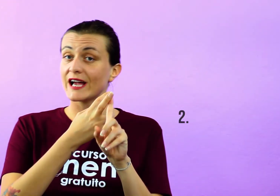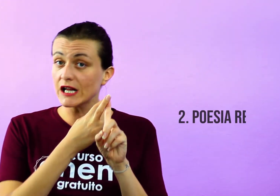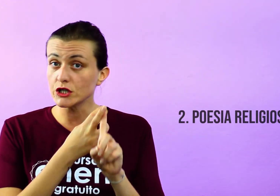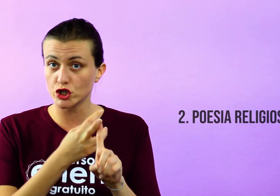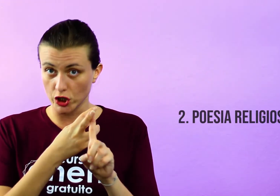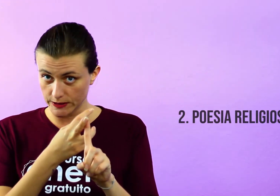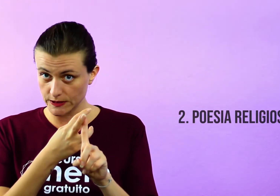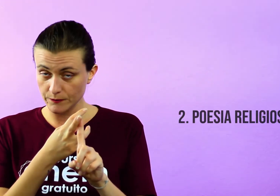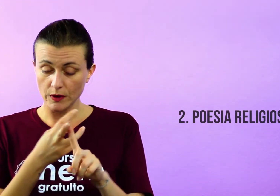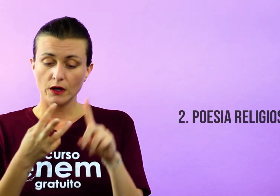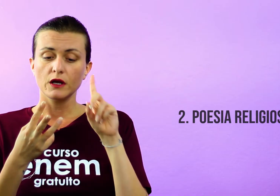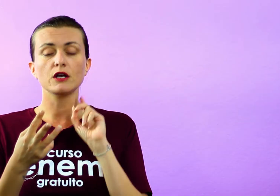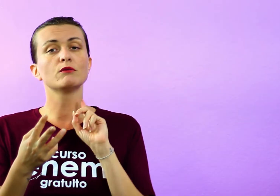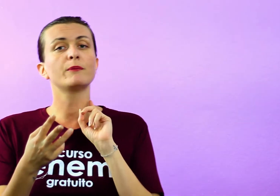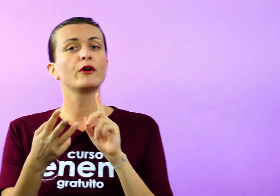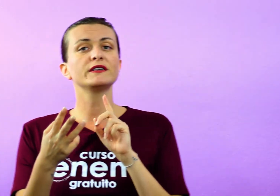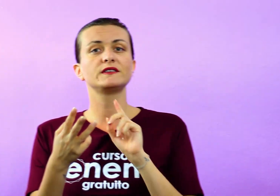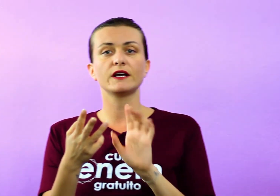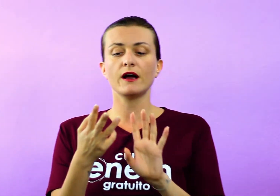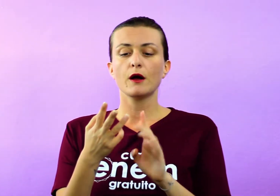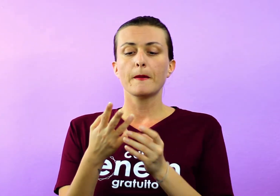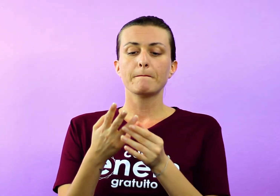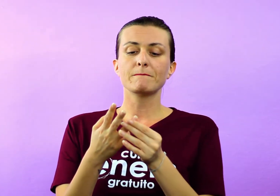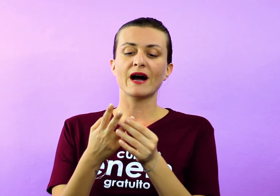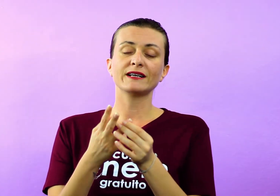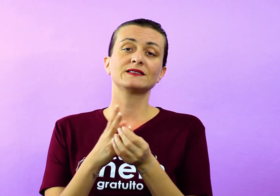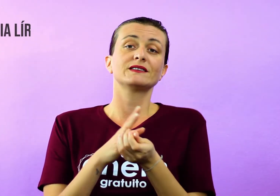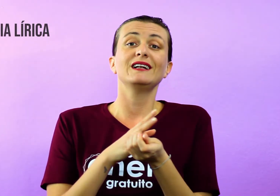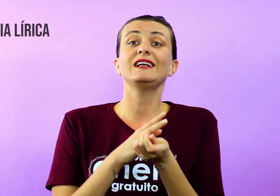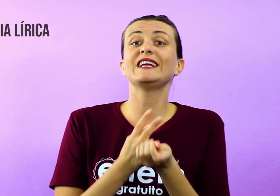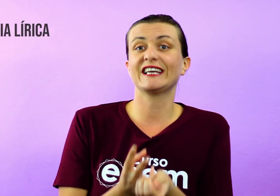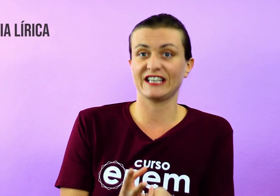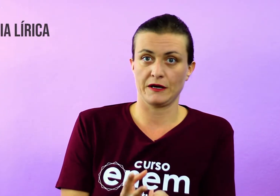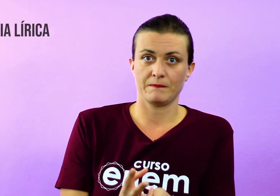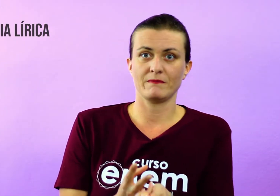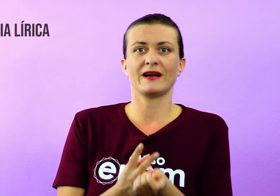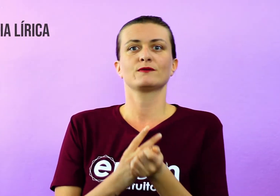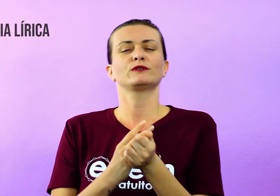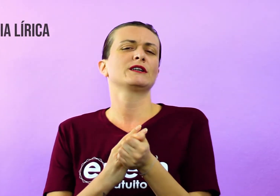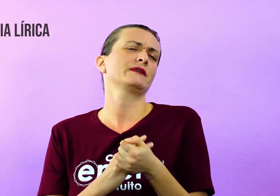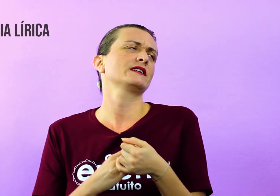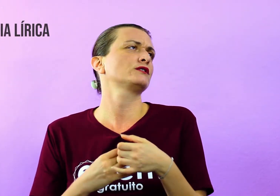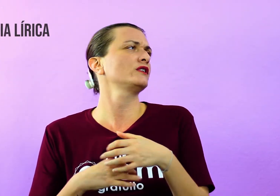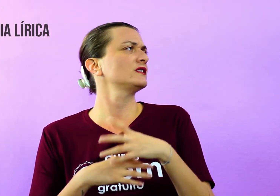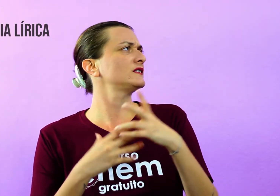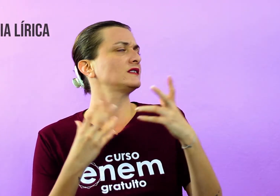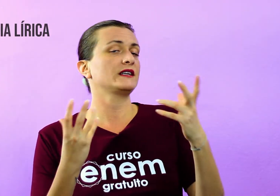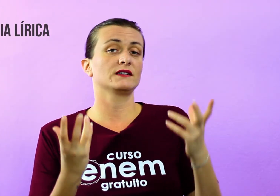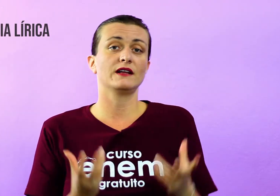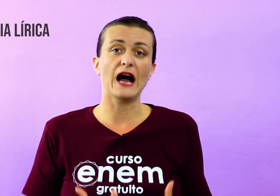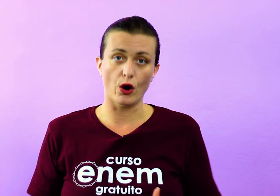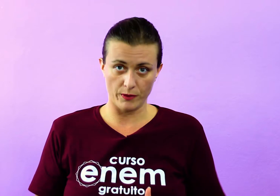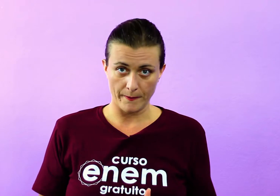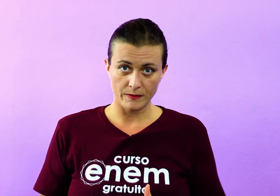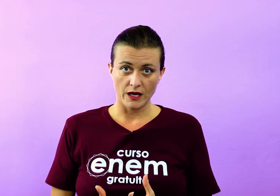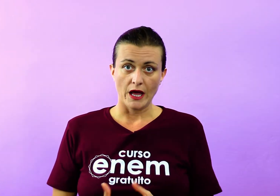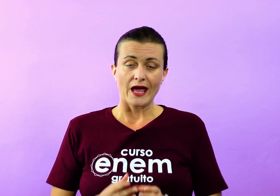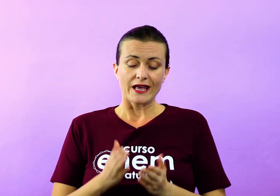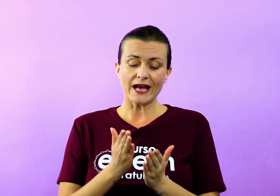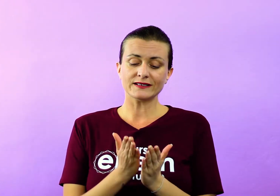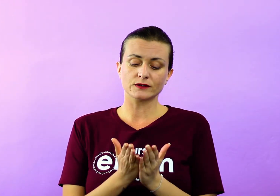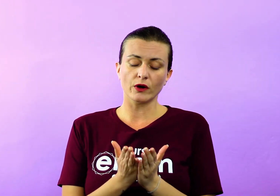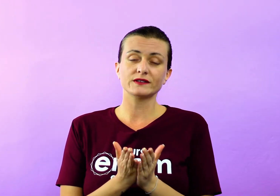uma poesia religiosa e uma poesia mais lírica, mais voltada para as questões da existência da alma.